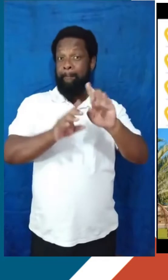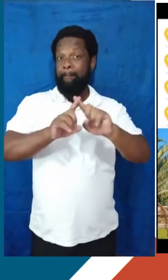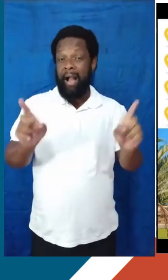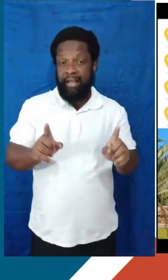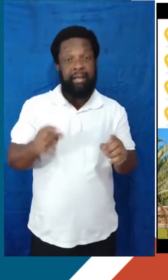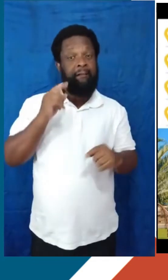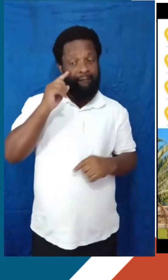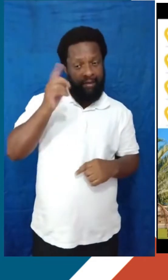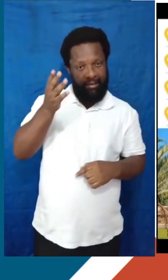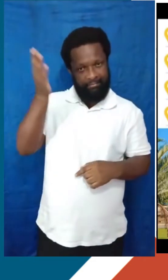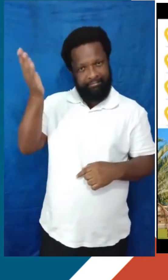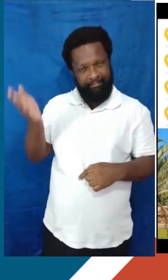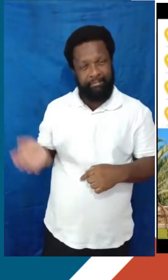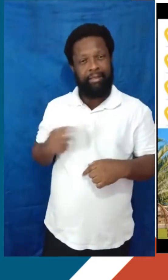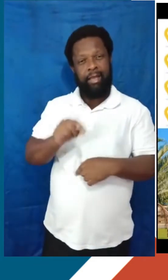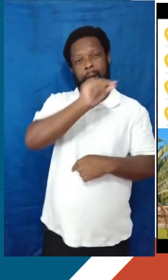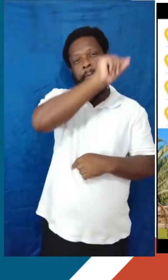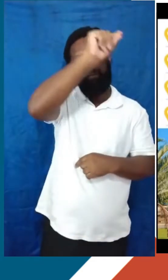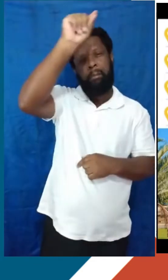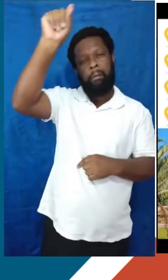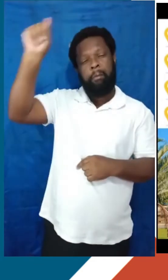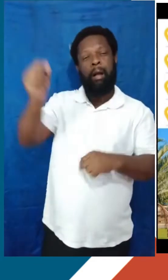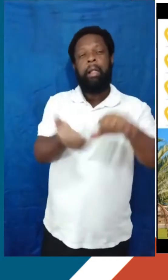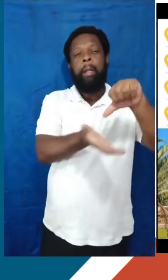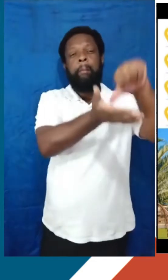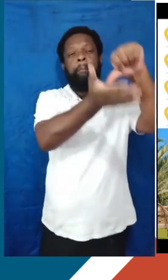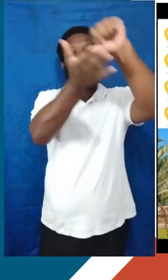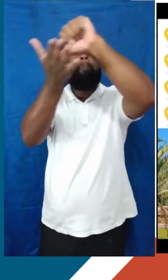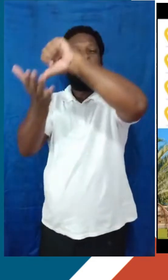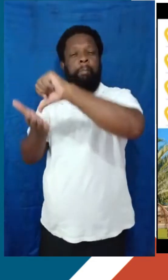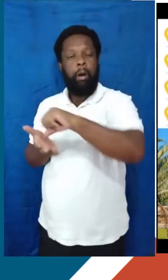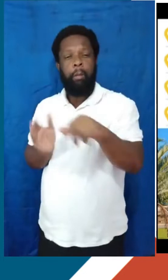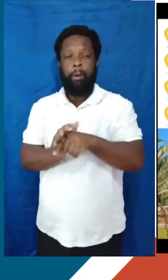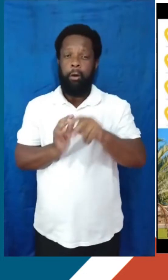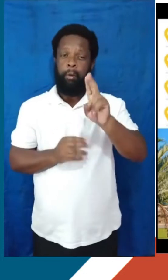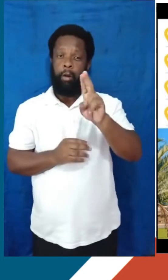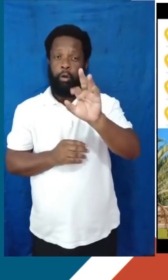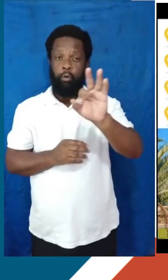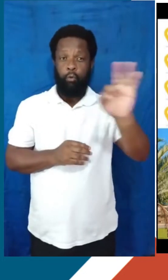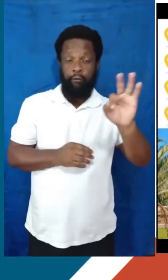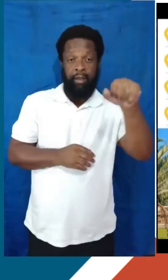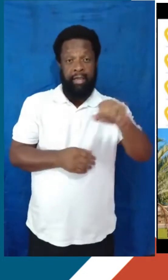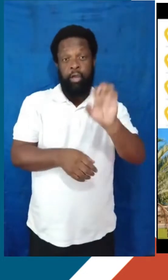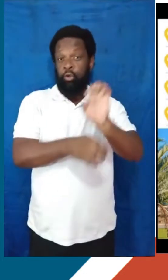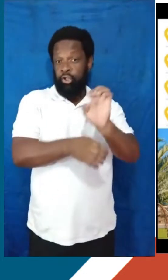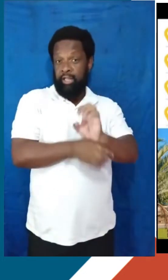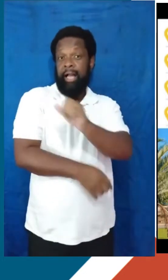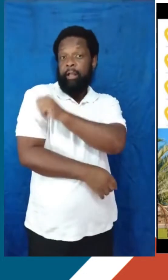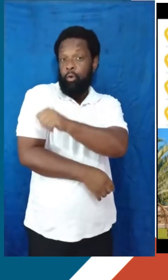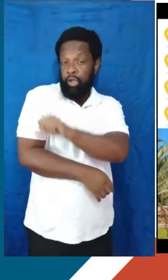podem olhar aí todos esses locais que estão marcados, são outros polos da UF no estado do Rio de Janeiro e até fora, a gente vê que